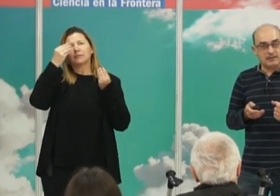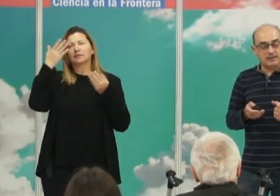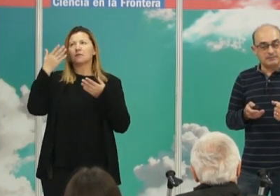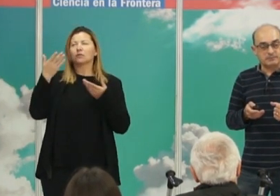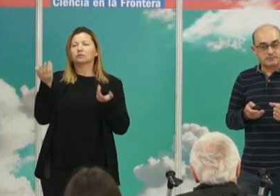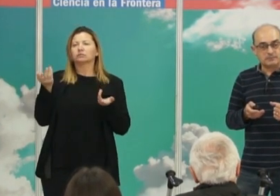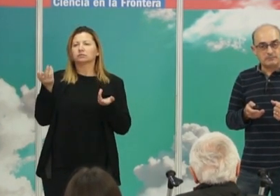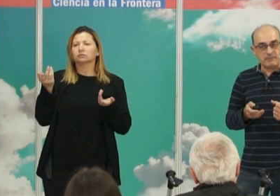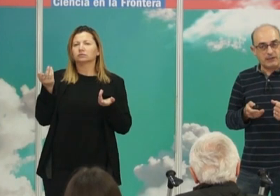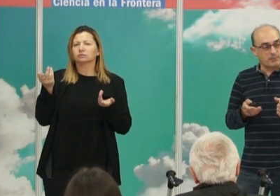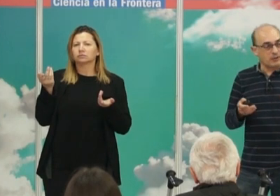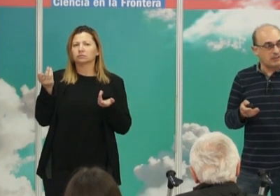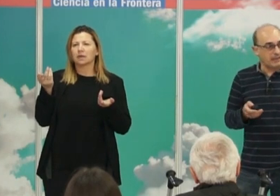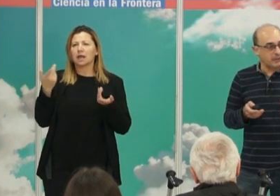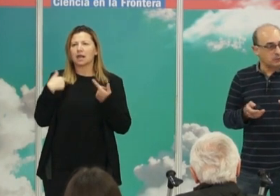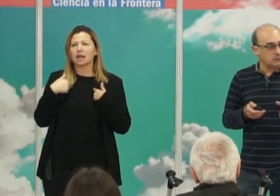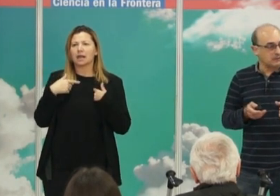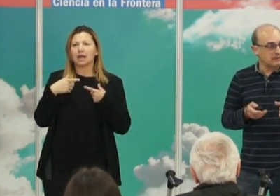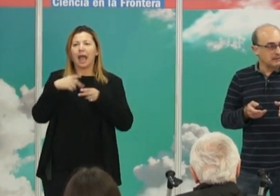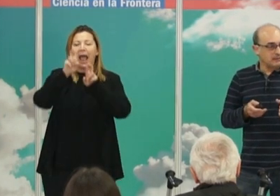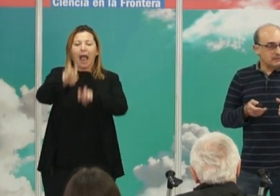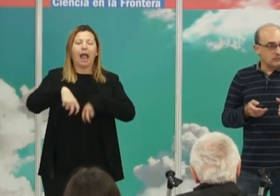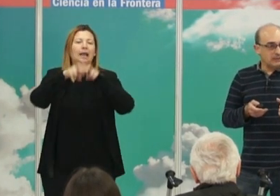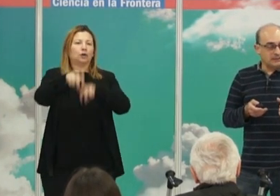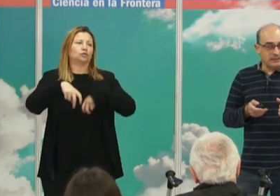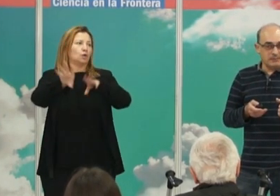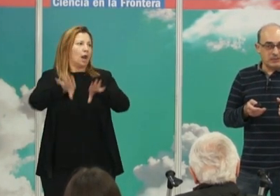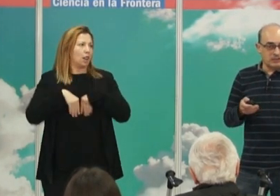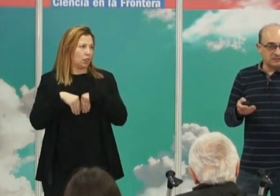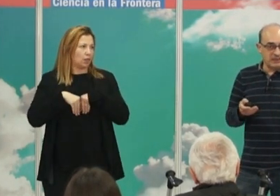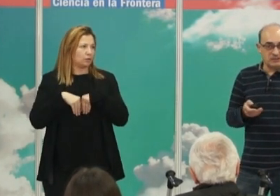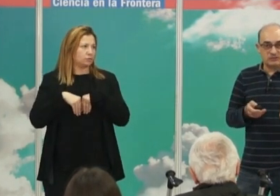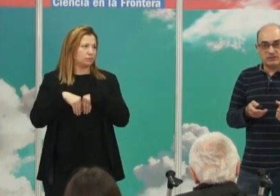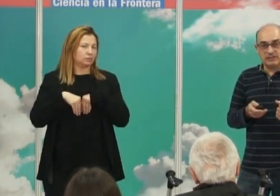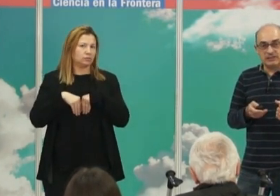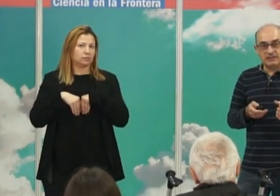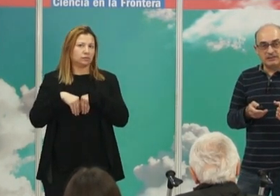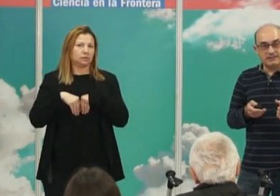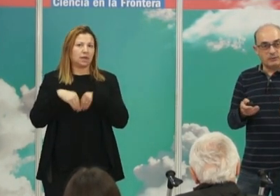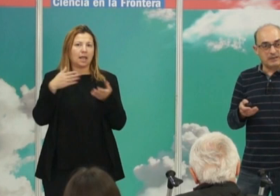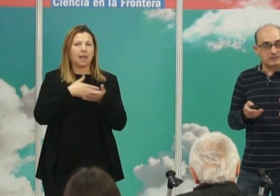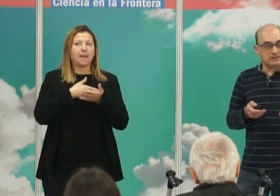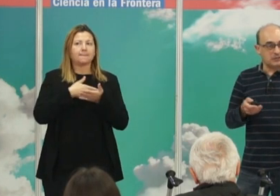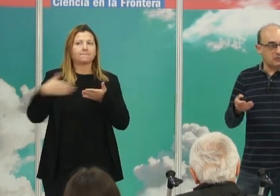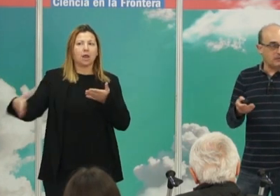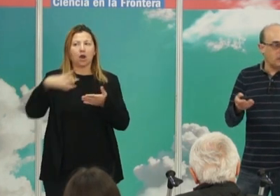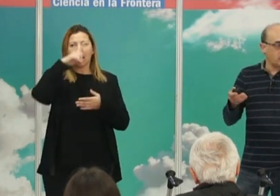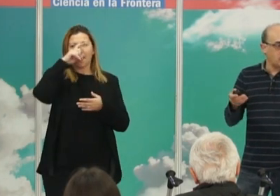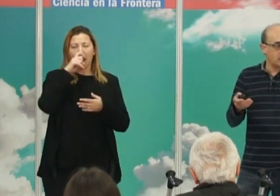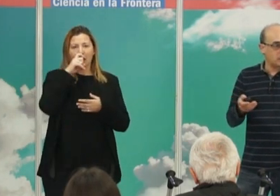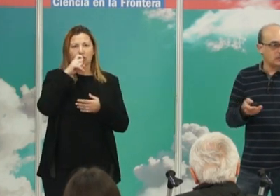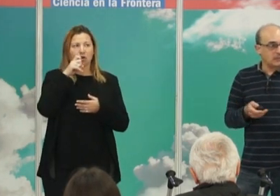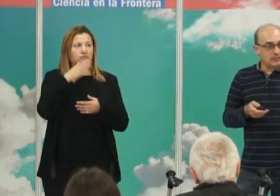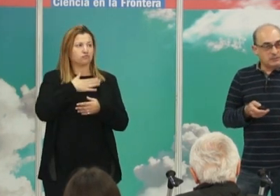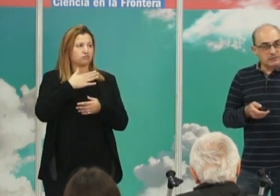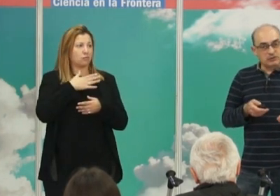la adopción de la agricultura. Durante millones de años el ser humano ha sido cazador